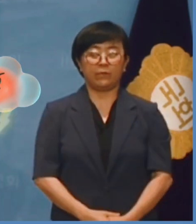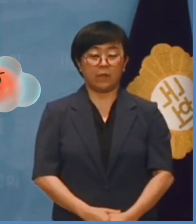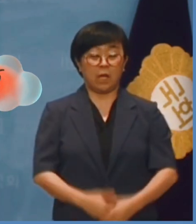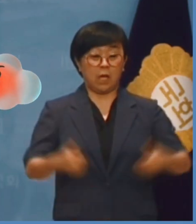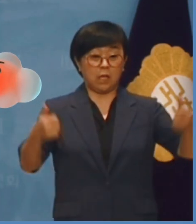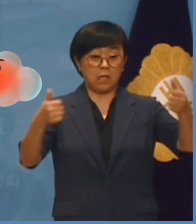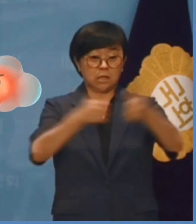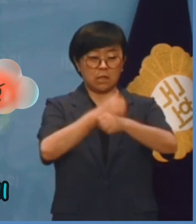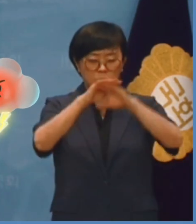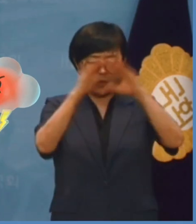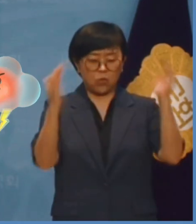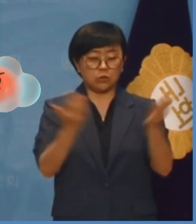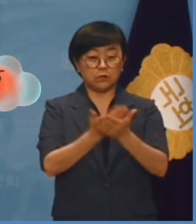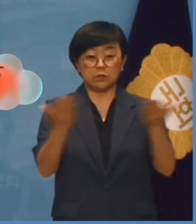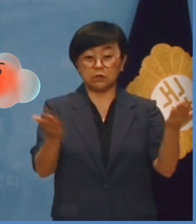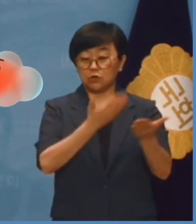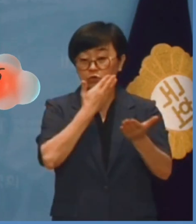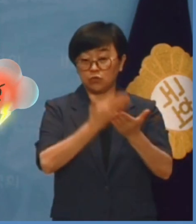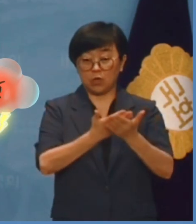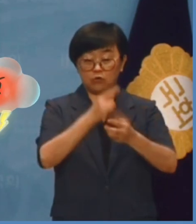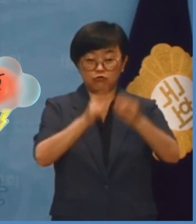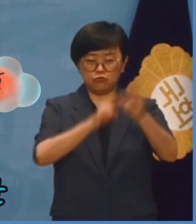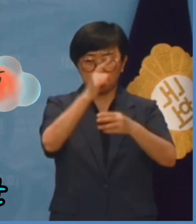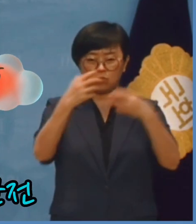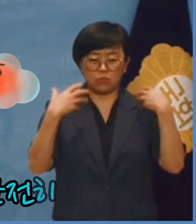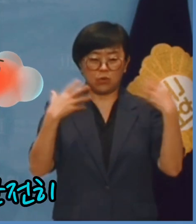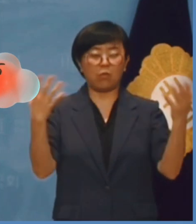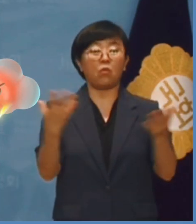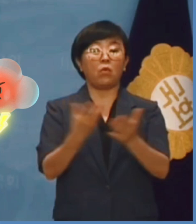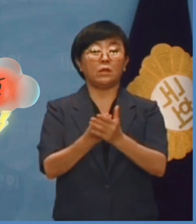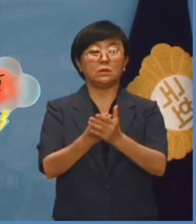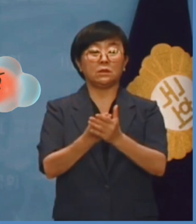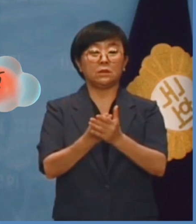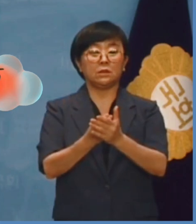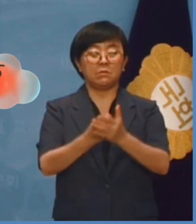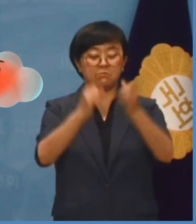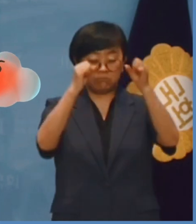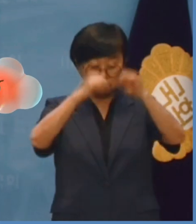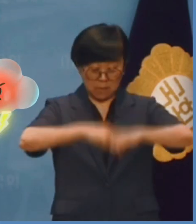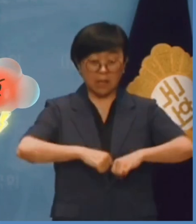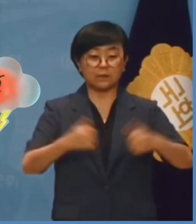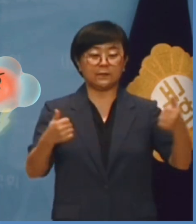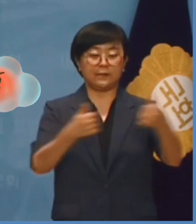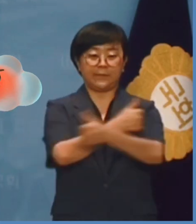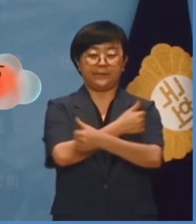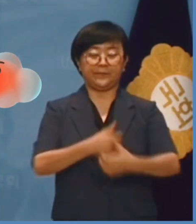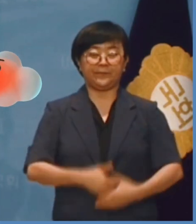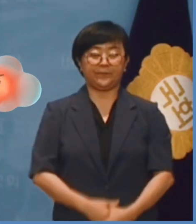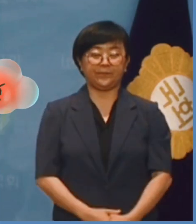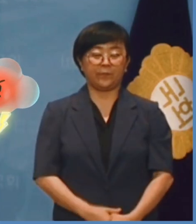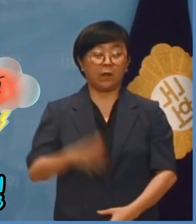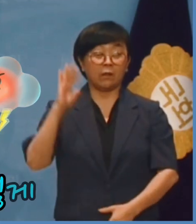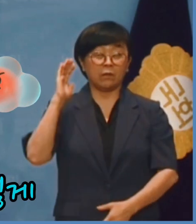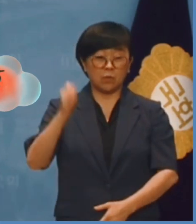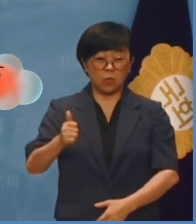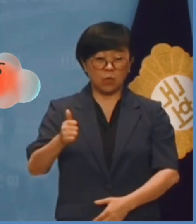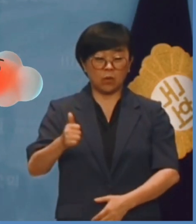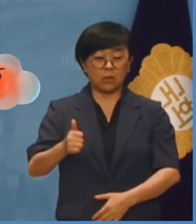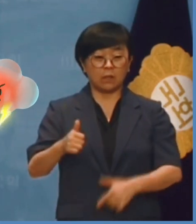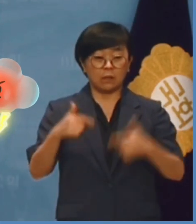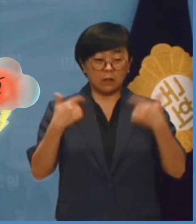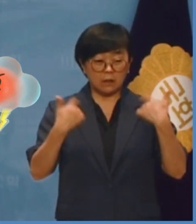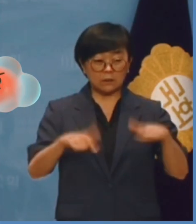인사가 만사라는데 윤석열 정부의 인사는 완전히 망사가 됐습니다. 윤석열 대통령은 어떻게